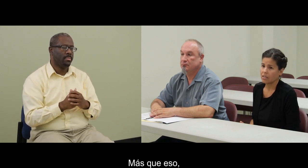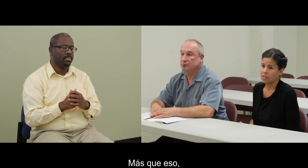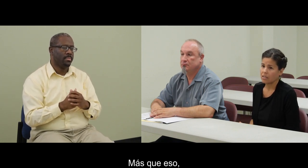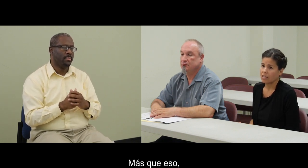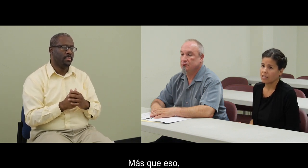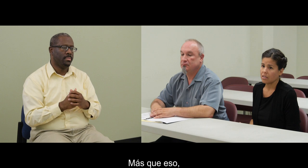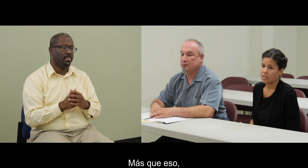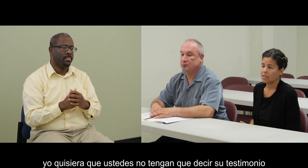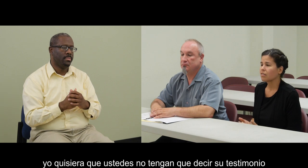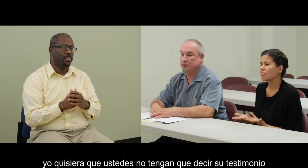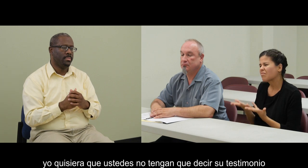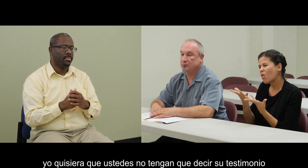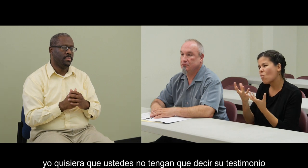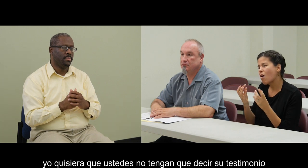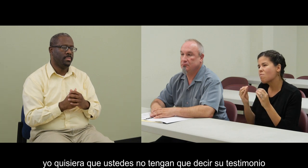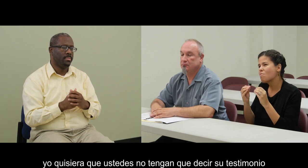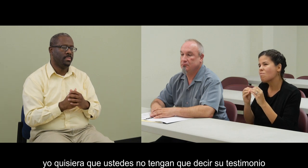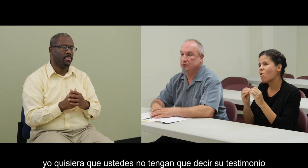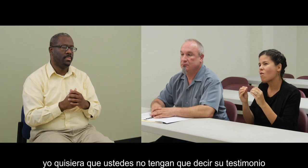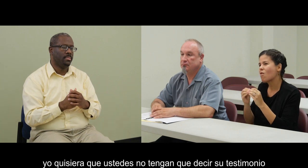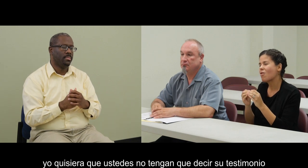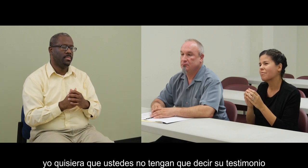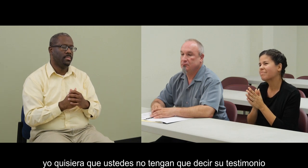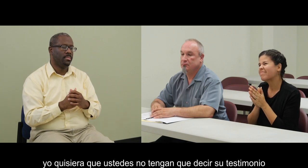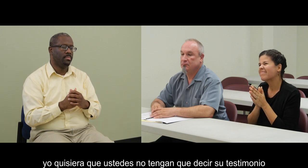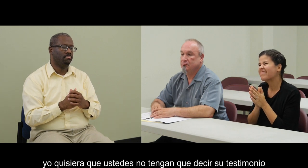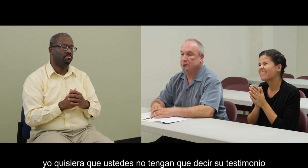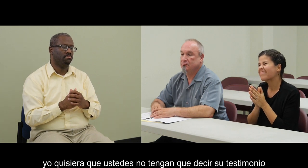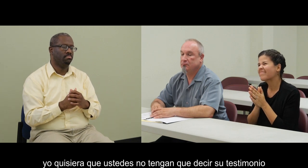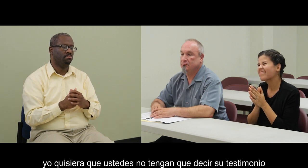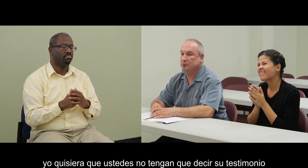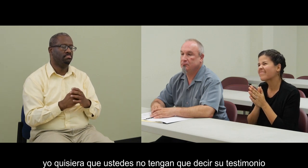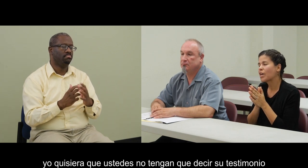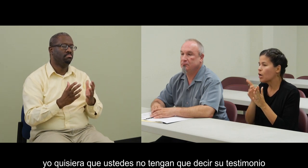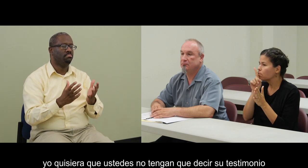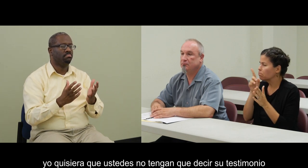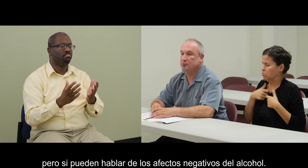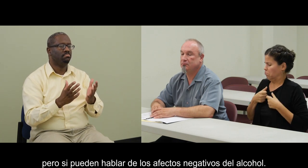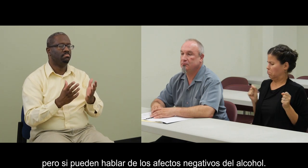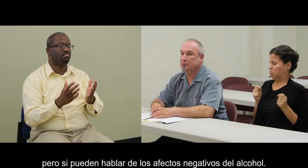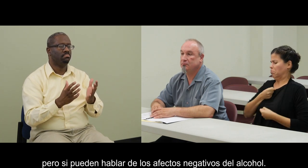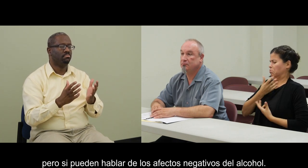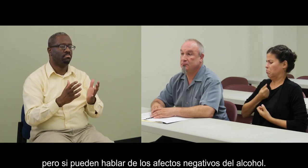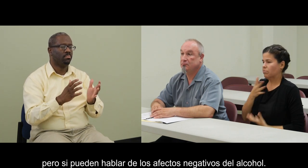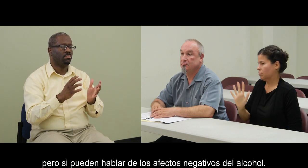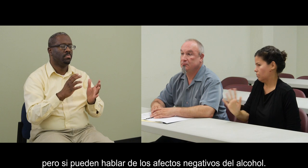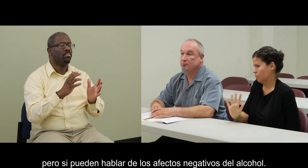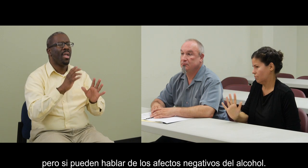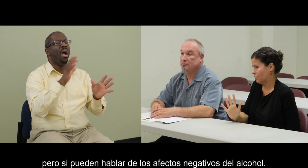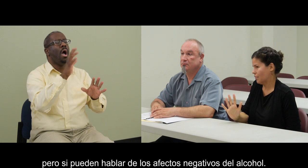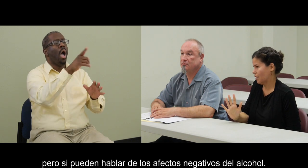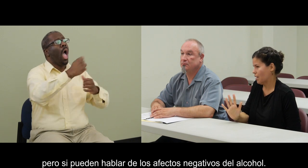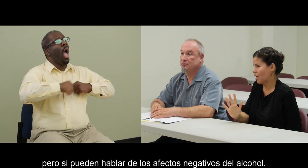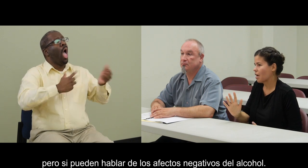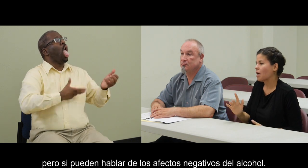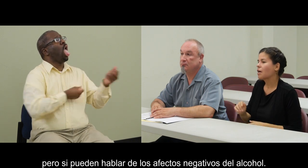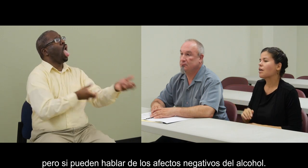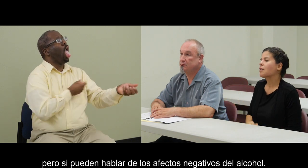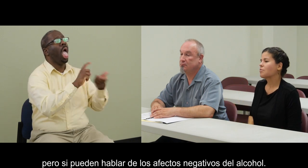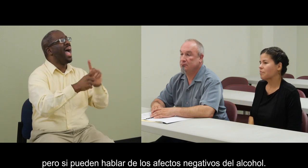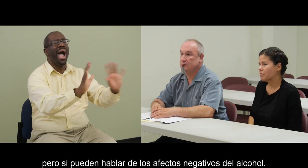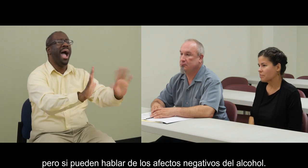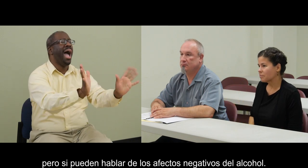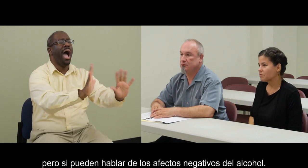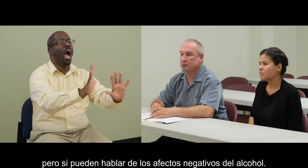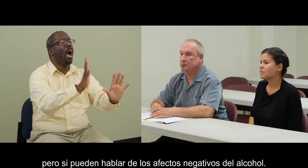Más que eso, yo quisiera que ustedes no tengan que decir su testimonio, pero sí pueden hablar de los